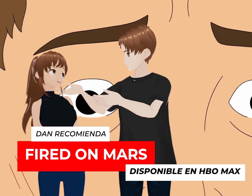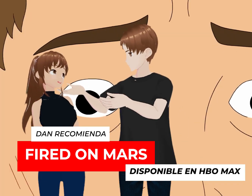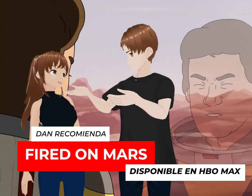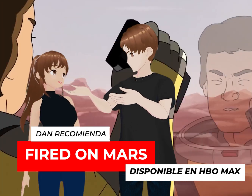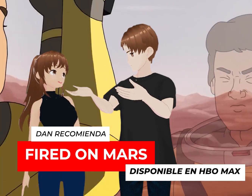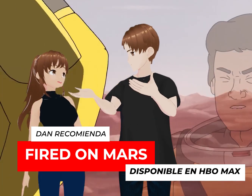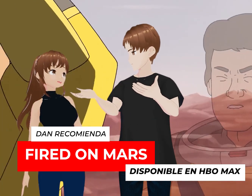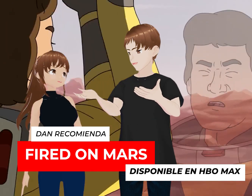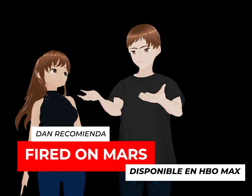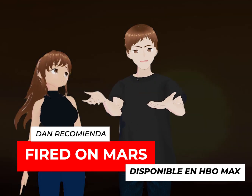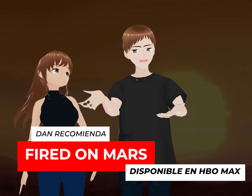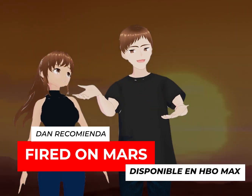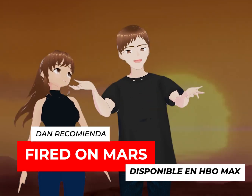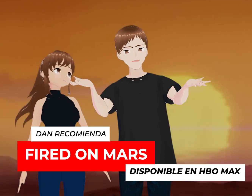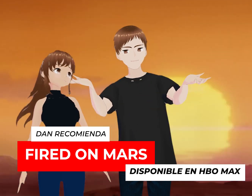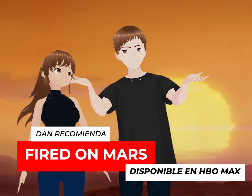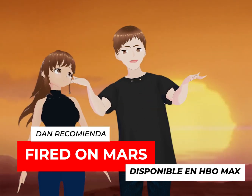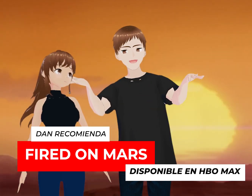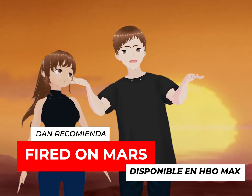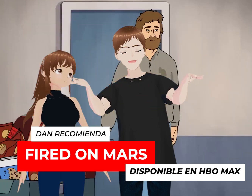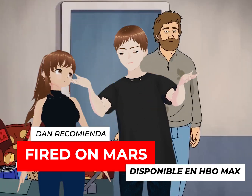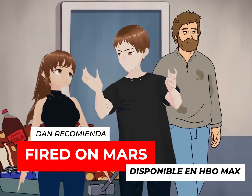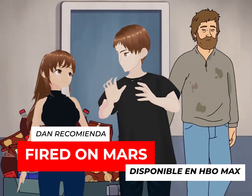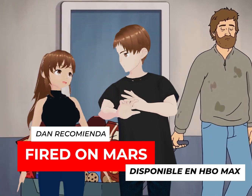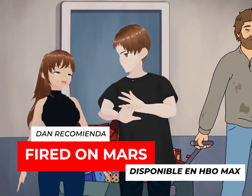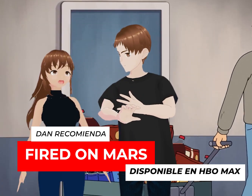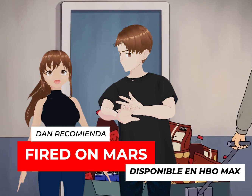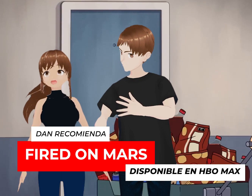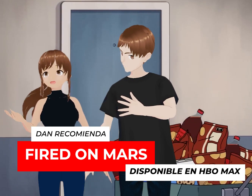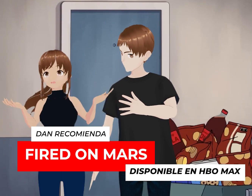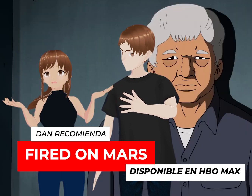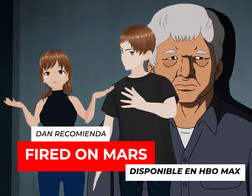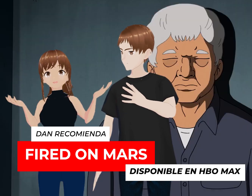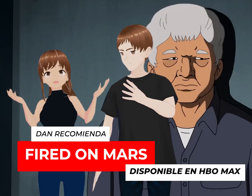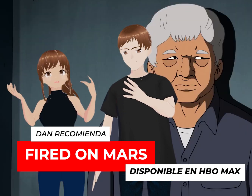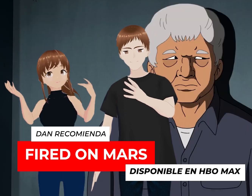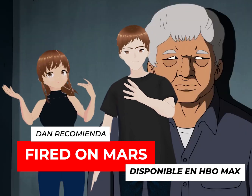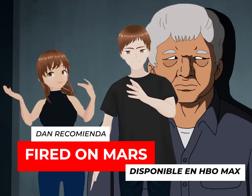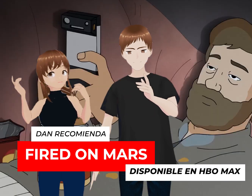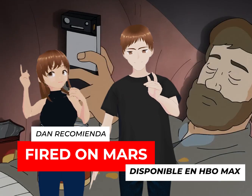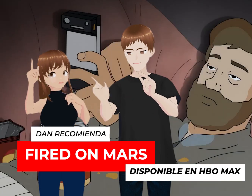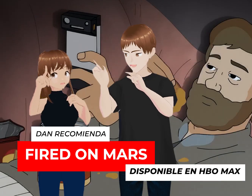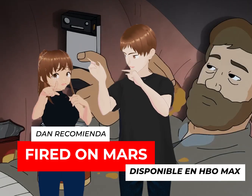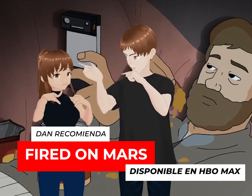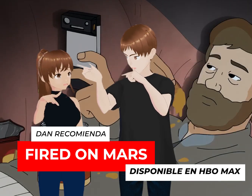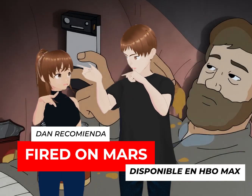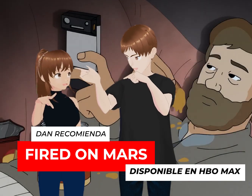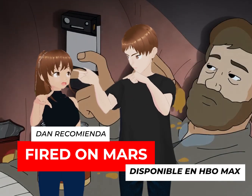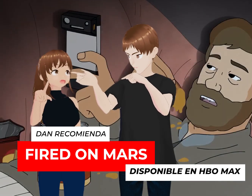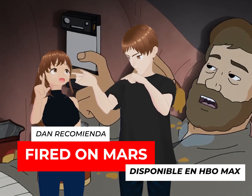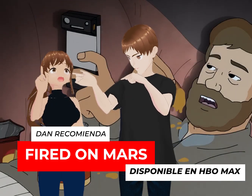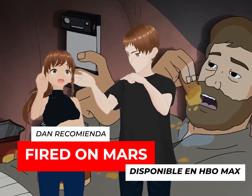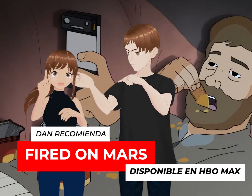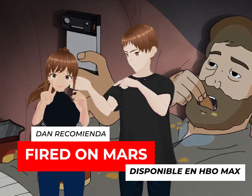si tenías hijos y empiezan a crecer y pues qué vas a hacer con esas situaciones? Es como Demolition Man que